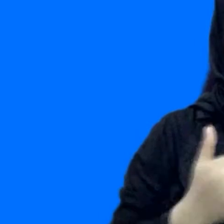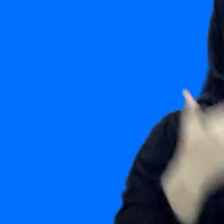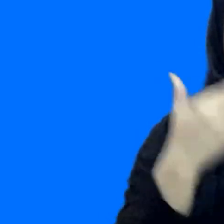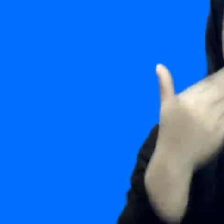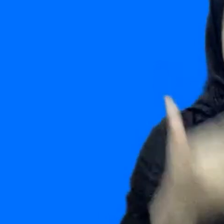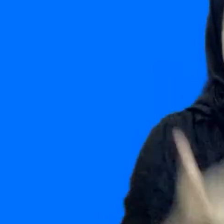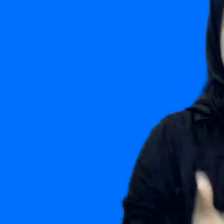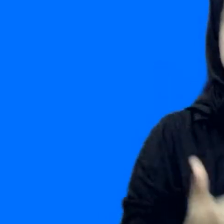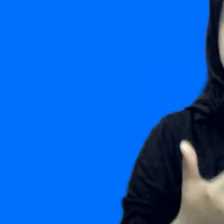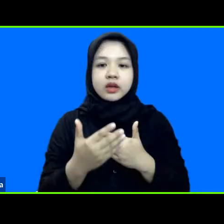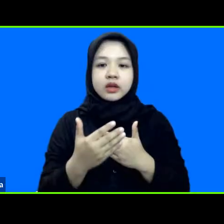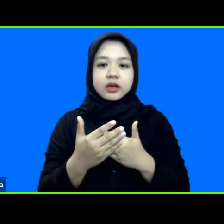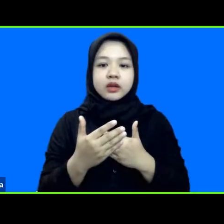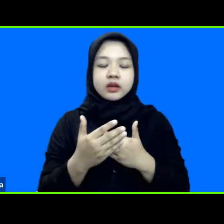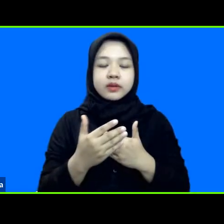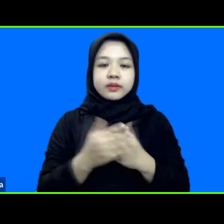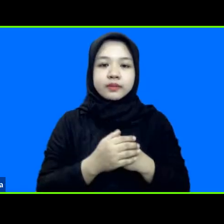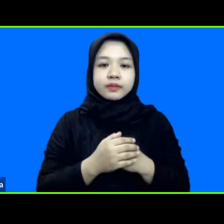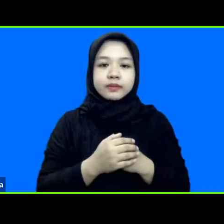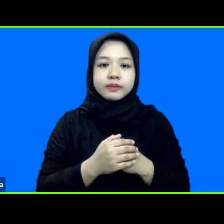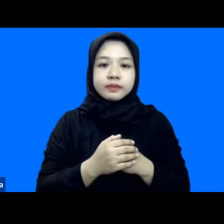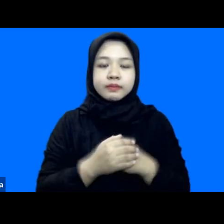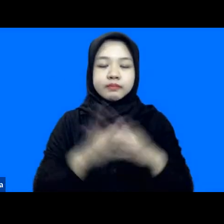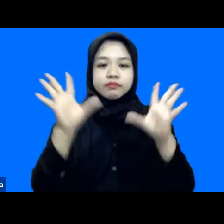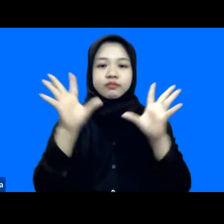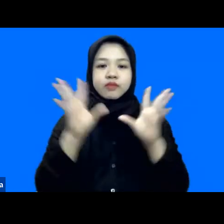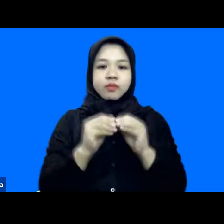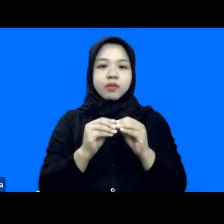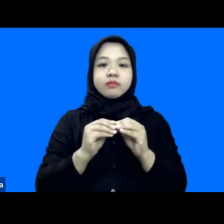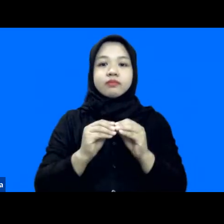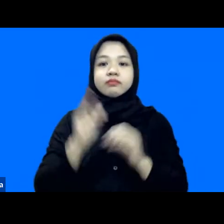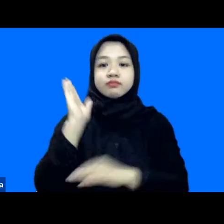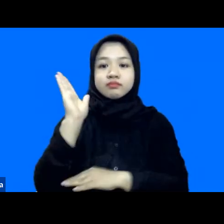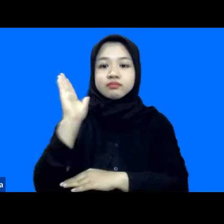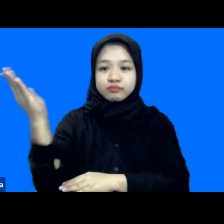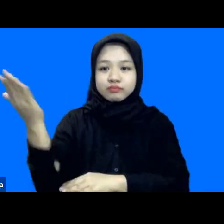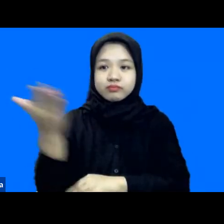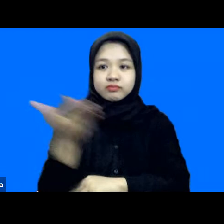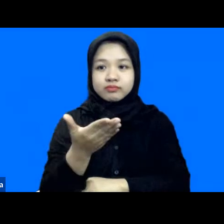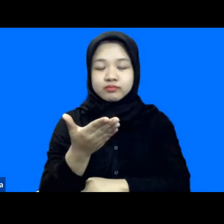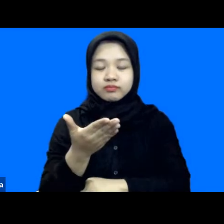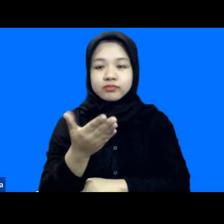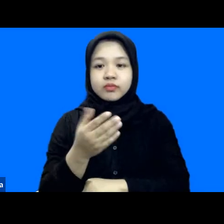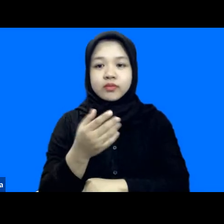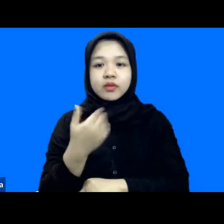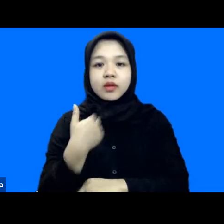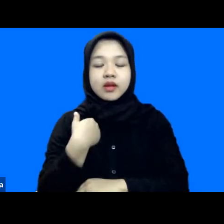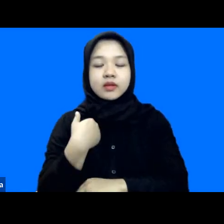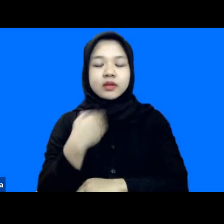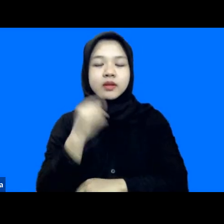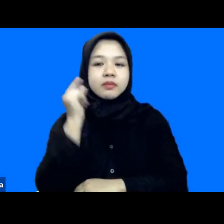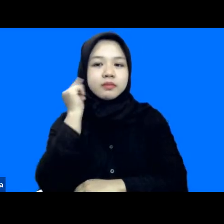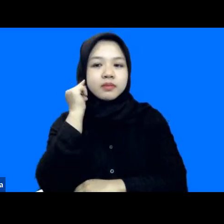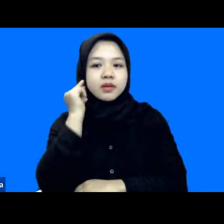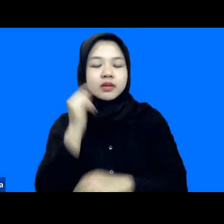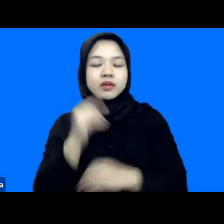dari wrap up dari presenter saya persilahkan tadi ada Mbak siapa ya